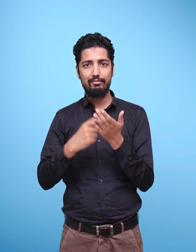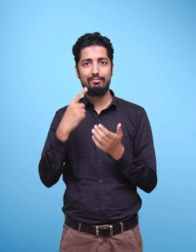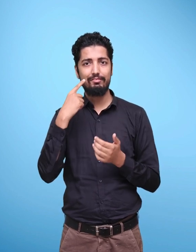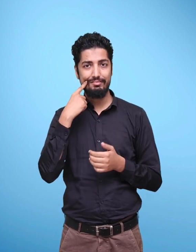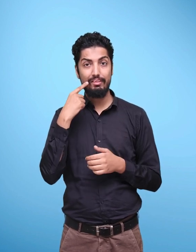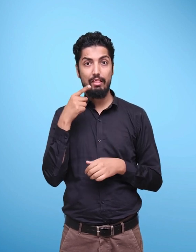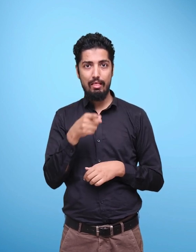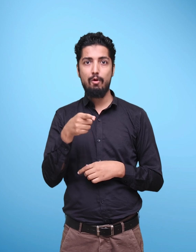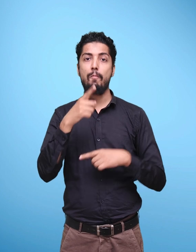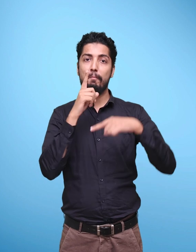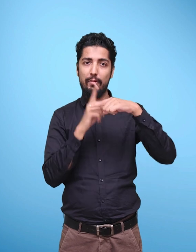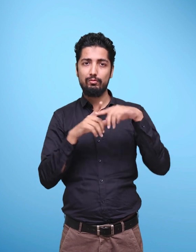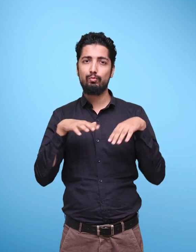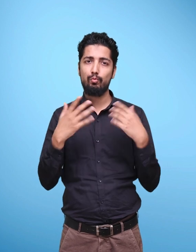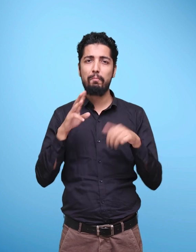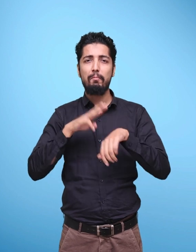such an admirable way.